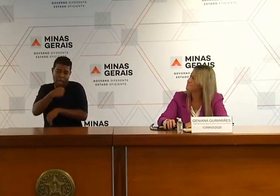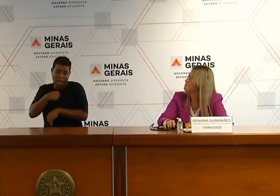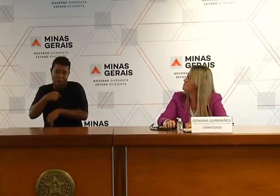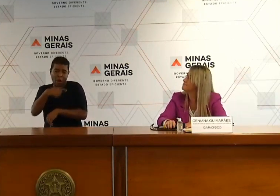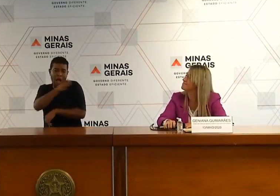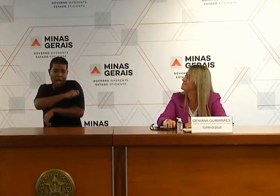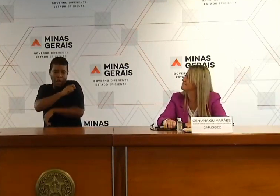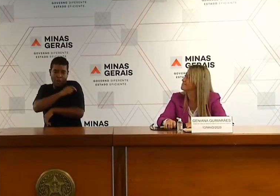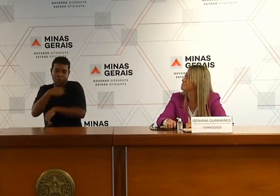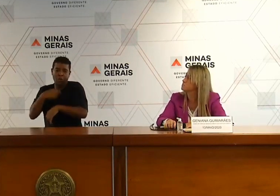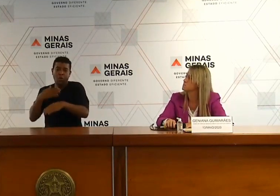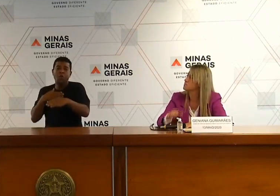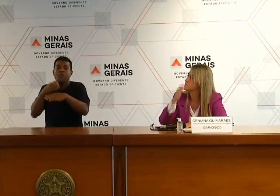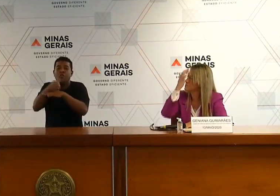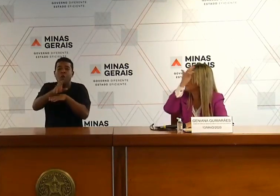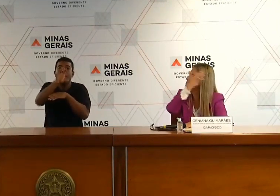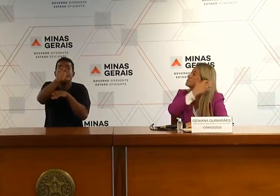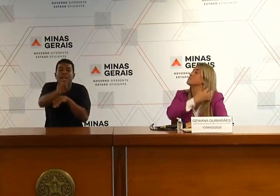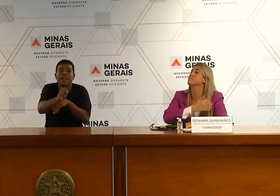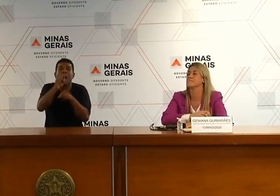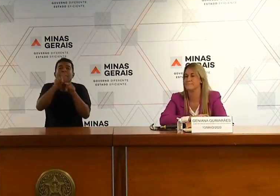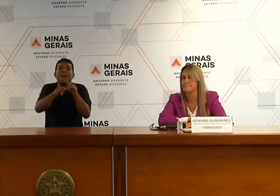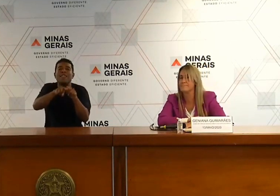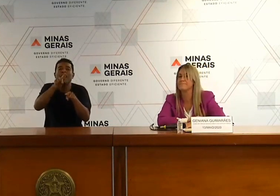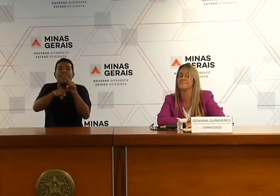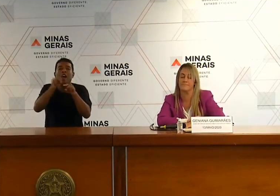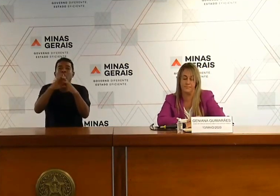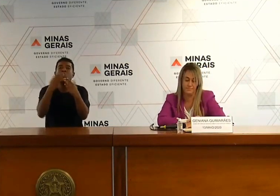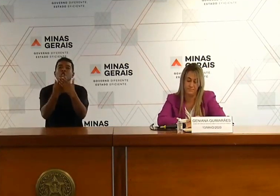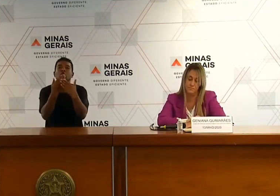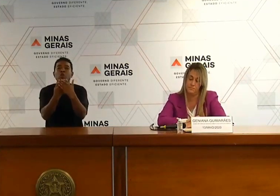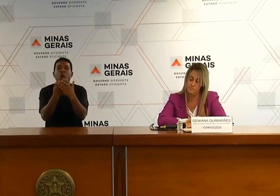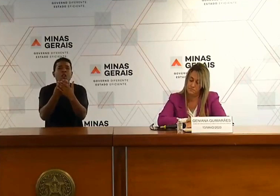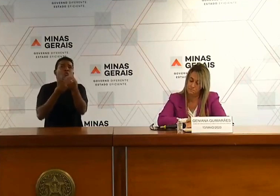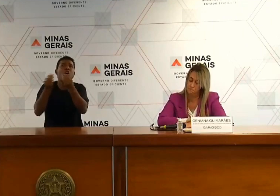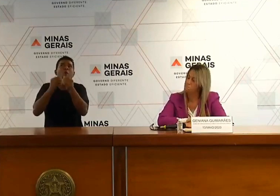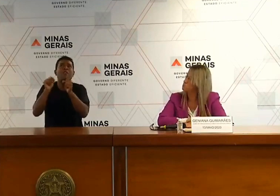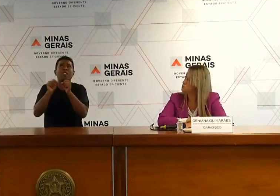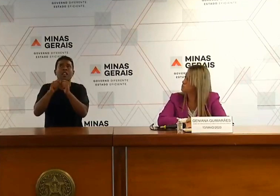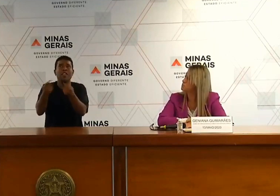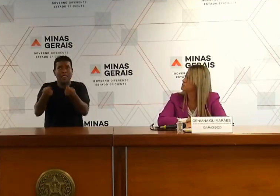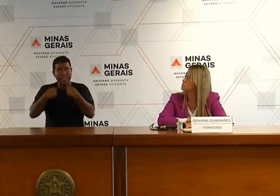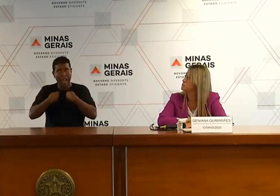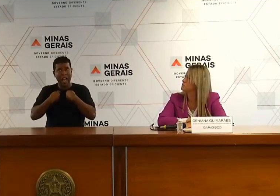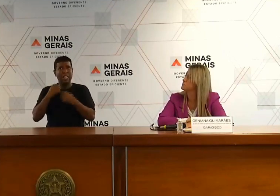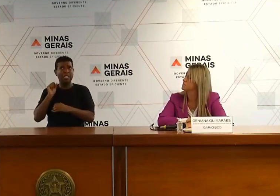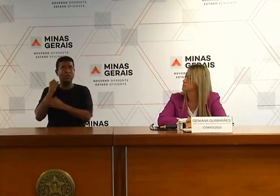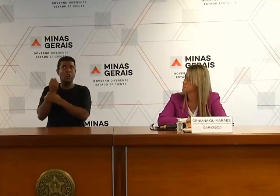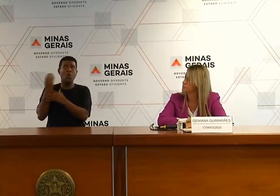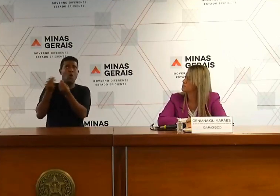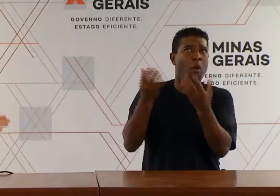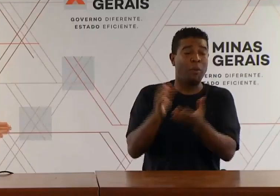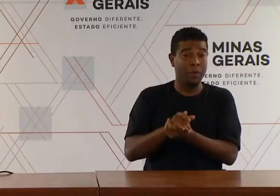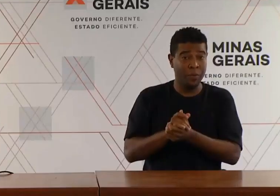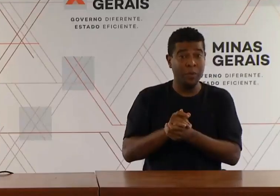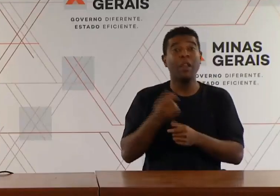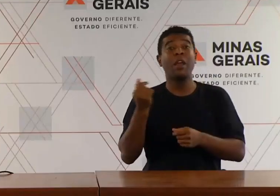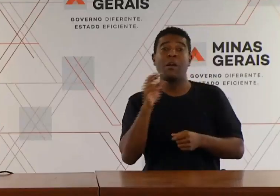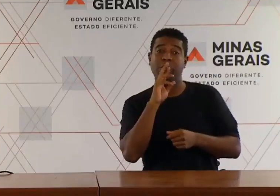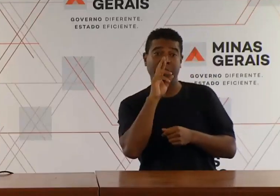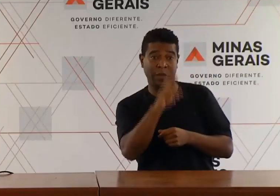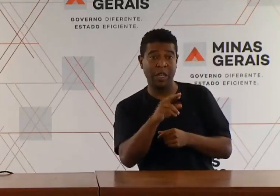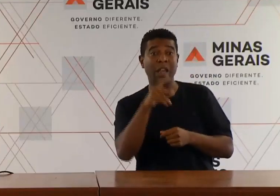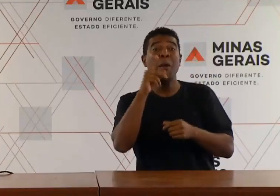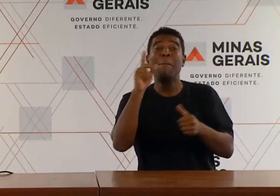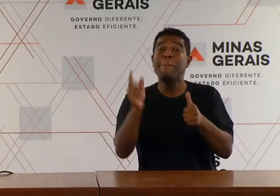Rafael, né? Rafael, o processo é primordialmente digital, né? O aluno fará essa entrada,